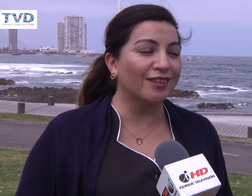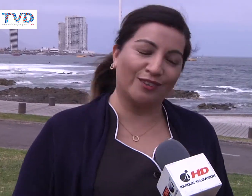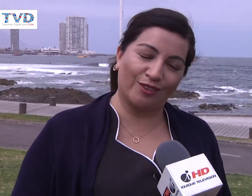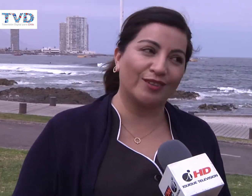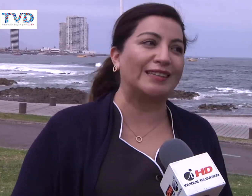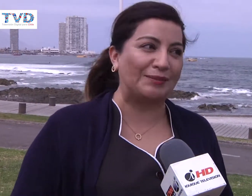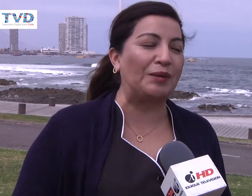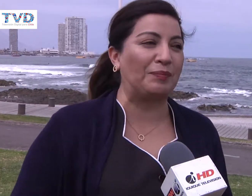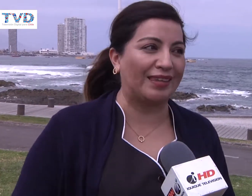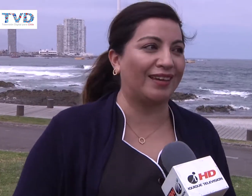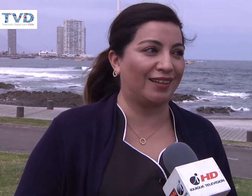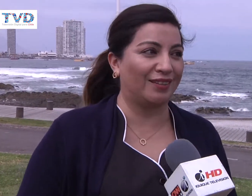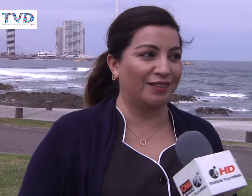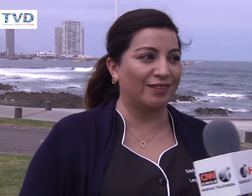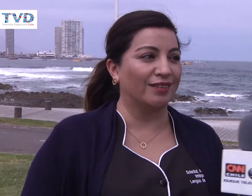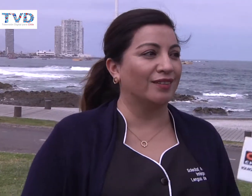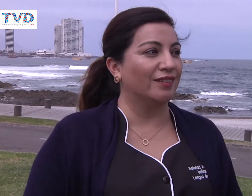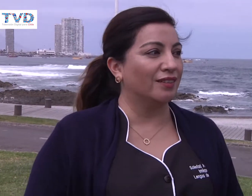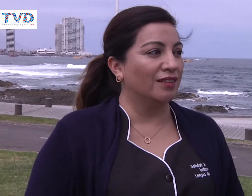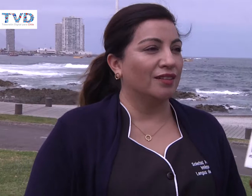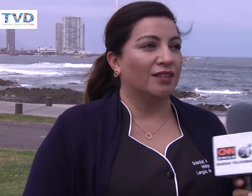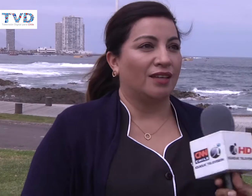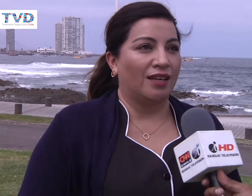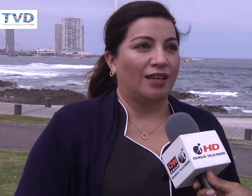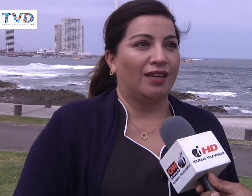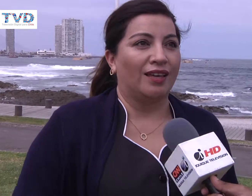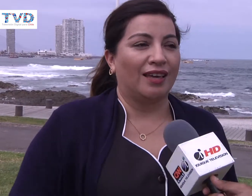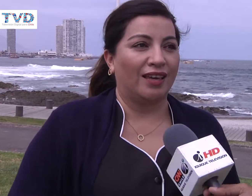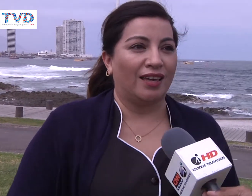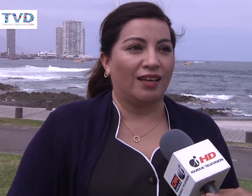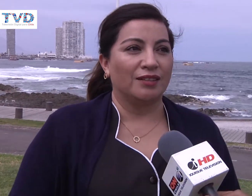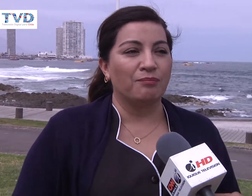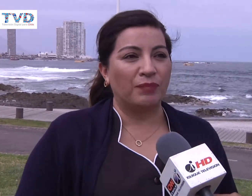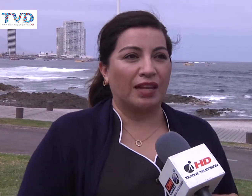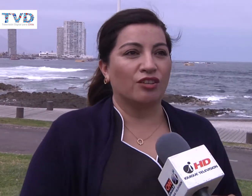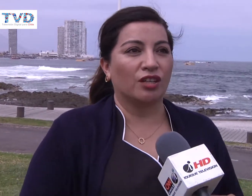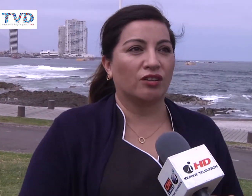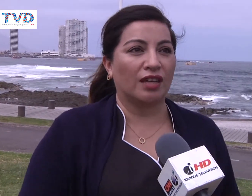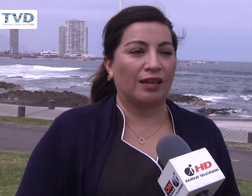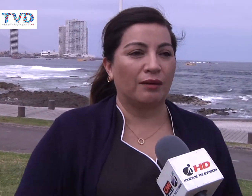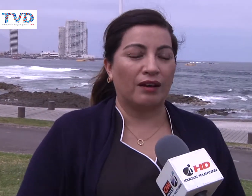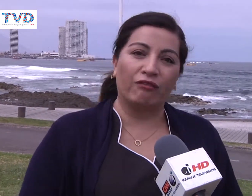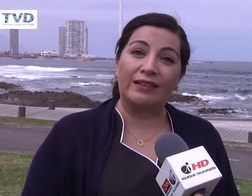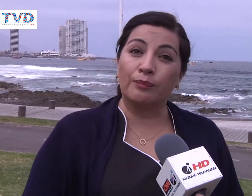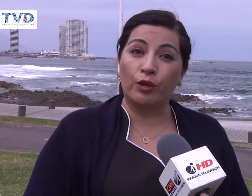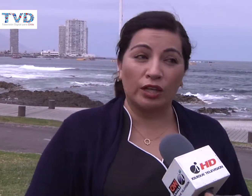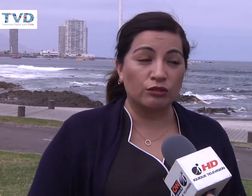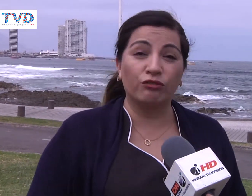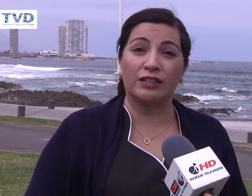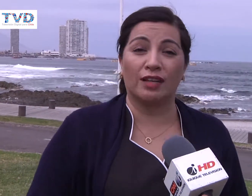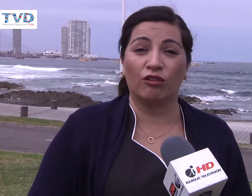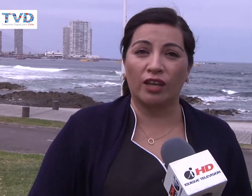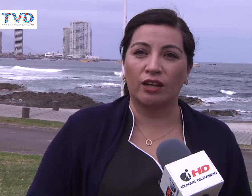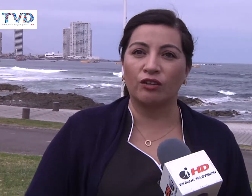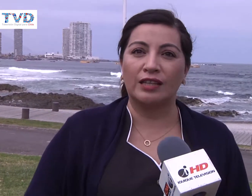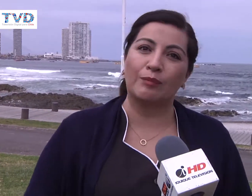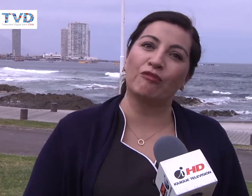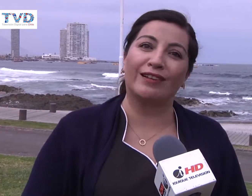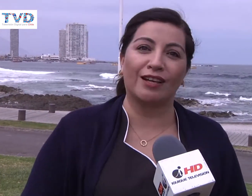No, estamos en pañales. ¿Por debemos marcarte en el asunto, Pati? Mira, yo creo que faltan proyectos, falta gobierno y también falta